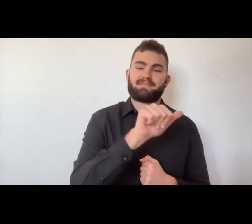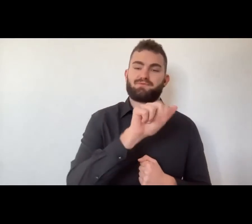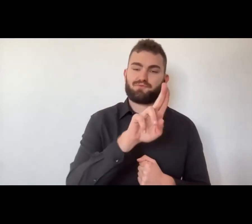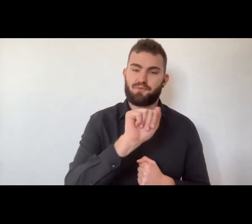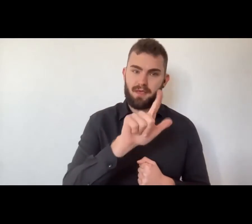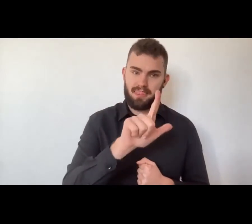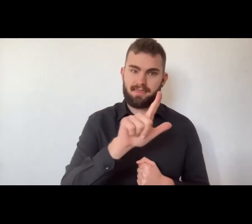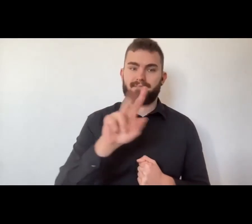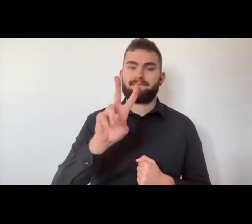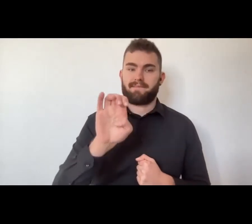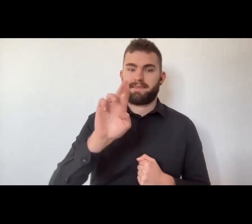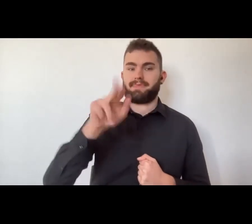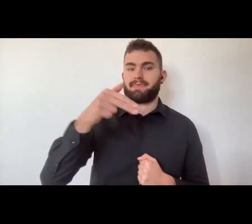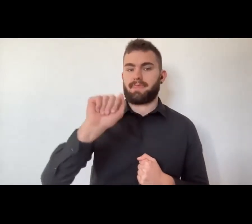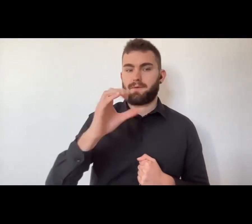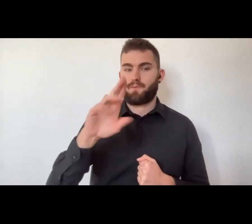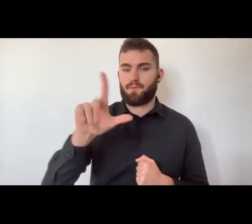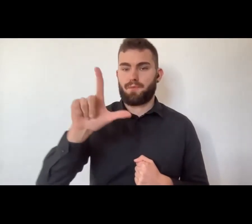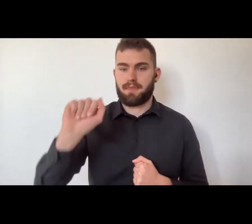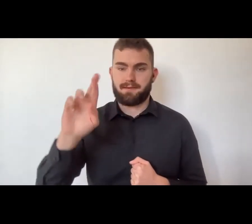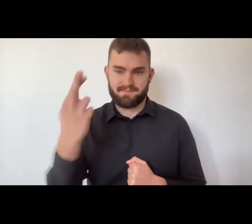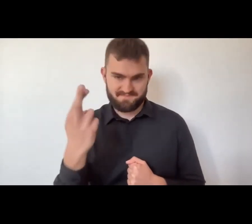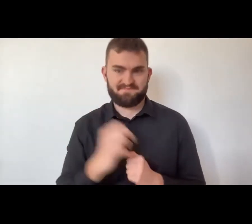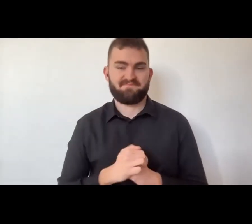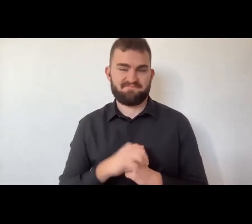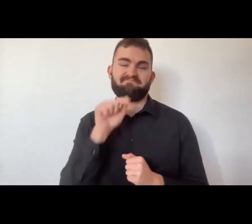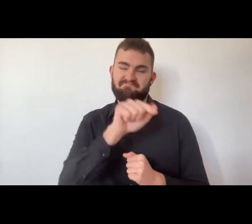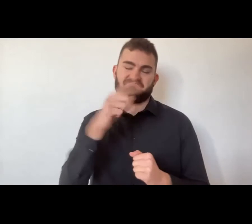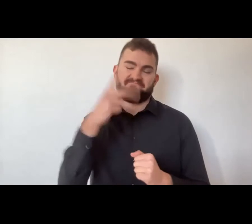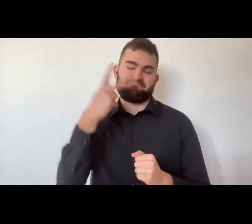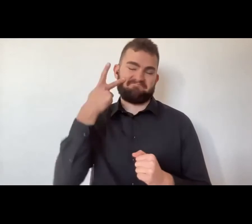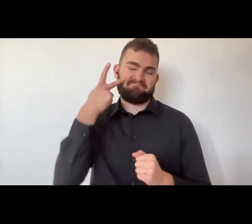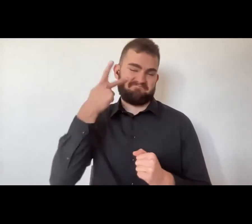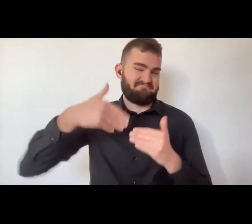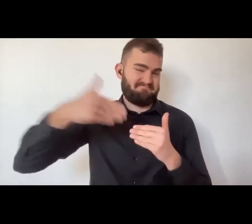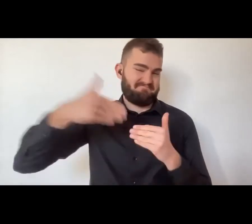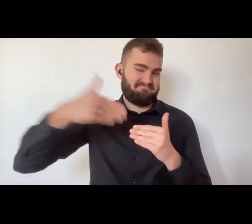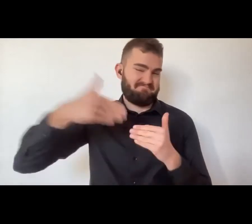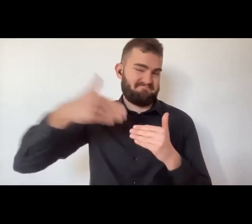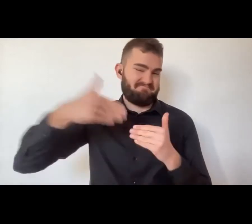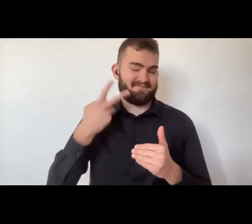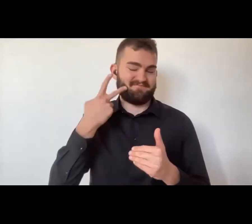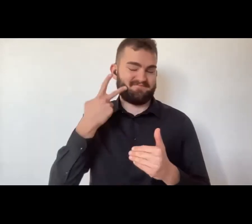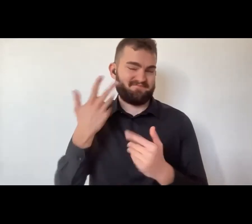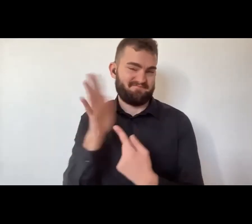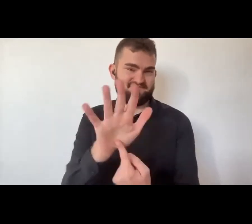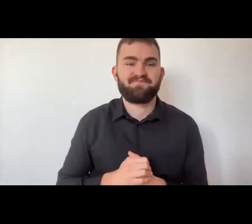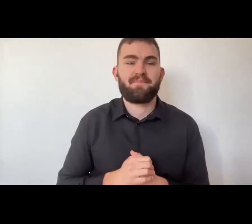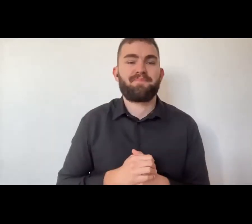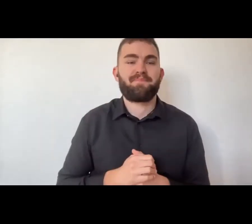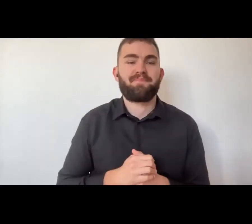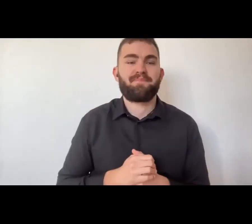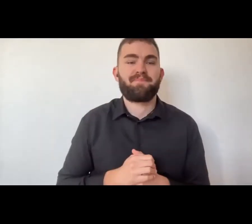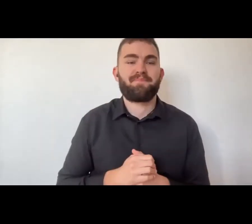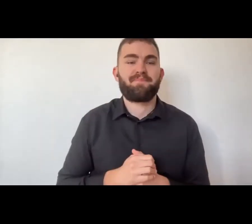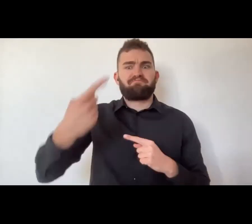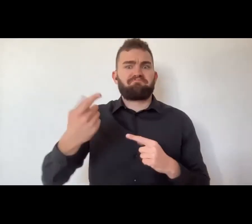Abbiamo la poesia, in lingua dei segni, abbiamo il visual vernacular, che avremo modo di approfondire